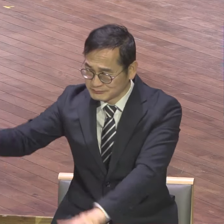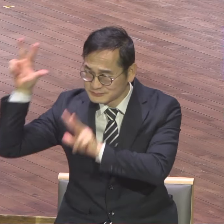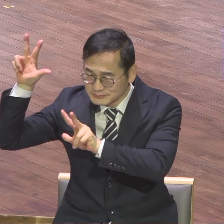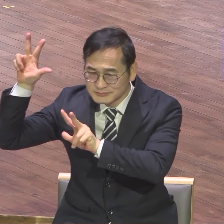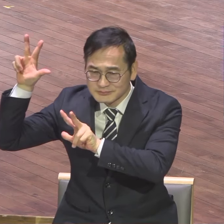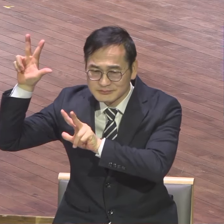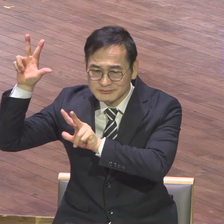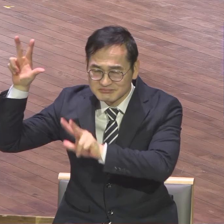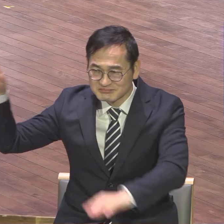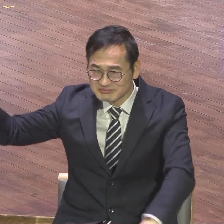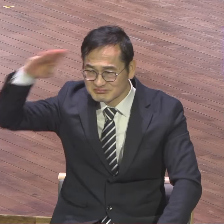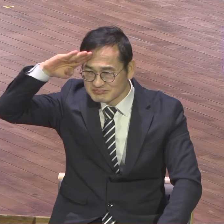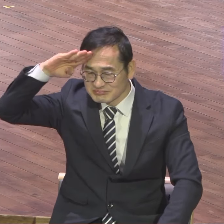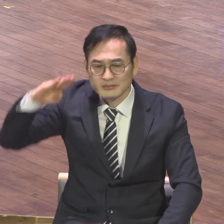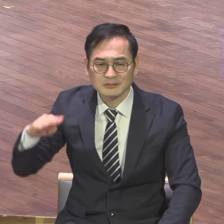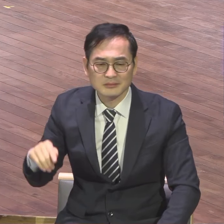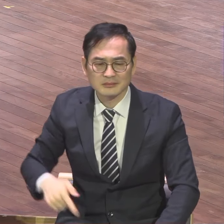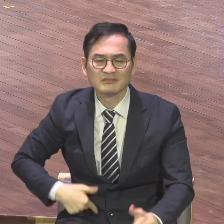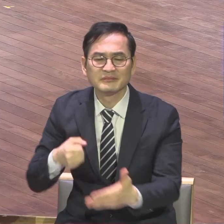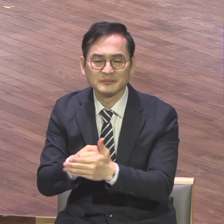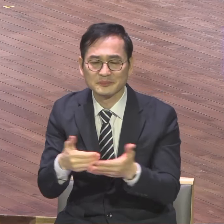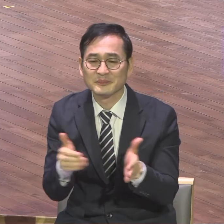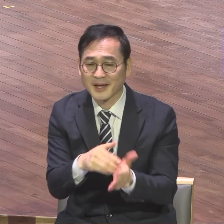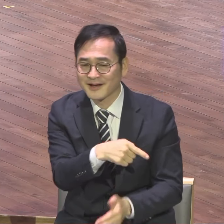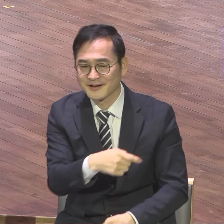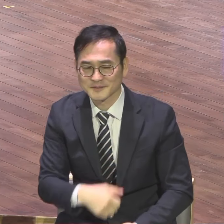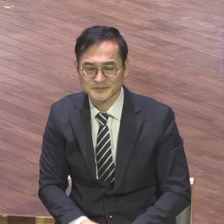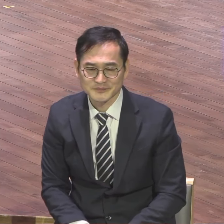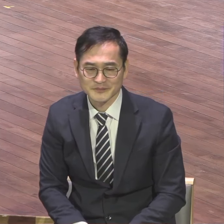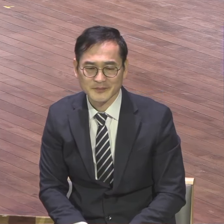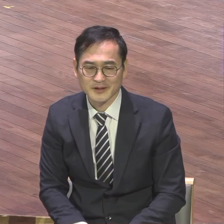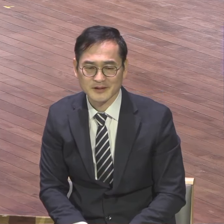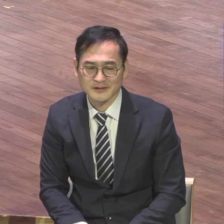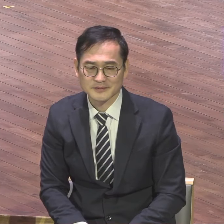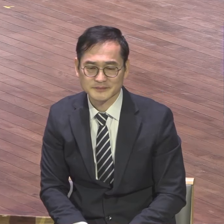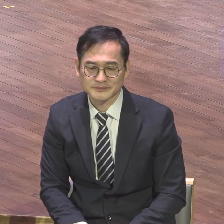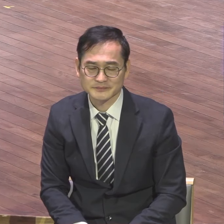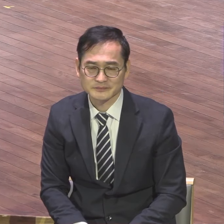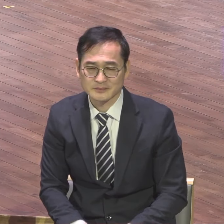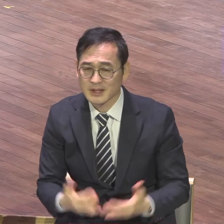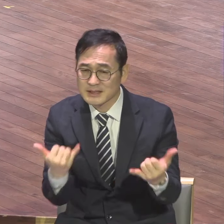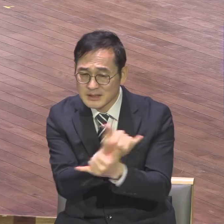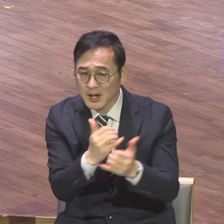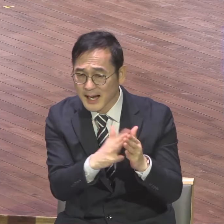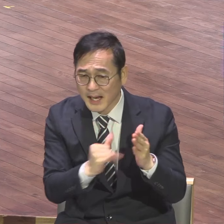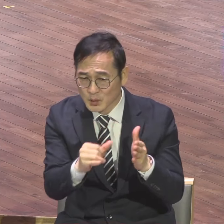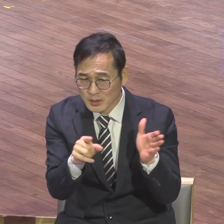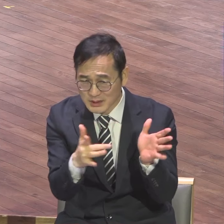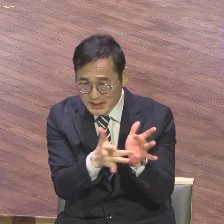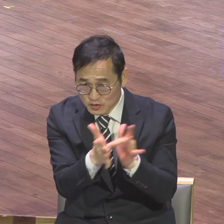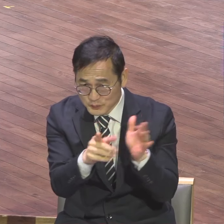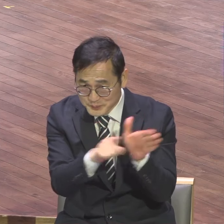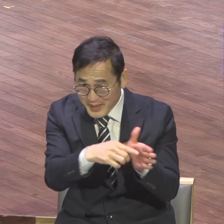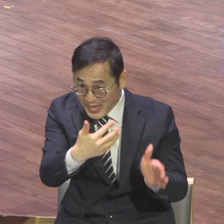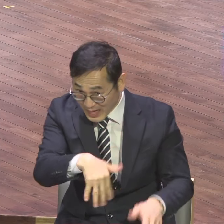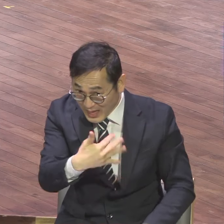여러분들이 이 직부의 곤륙, 곤륙이 아직도 예수를 안 믿는 가족들, 부모가 지옥 같다.